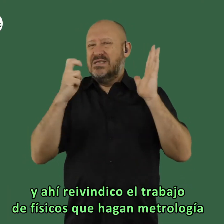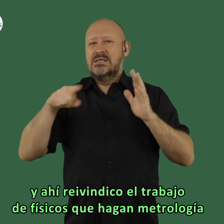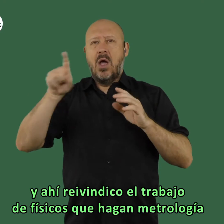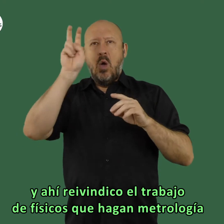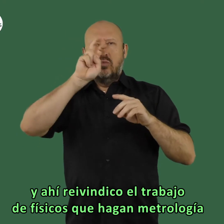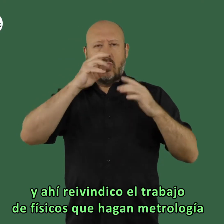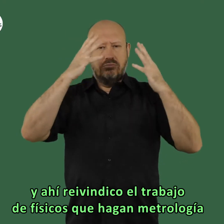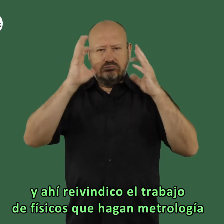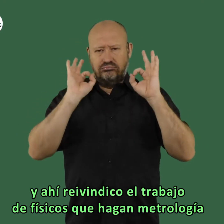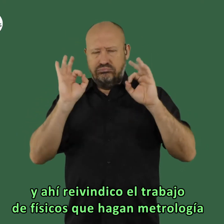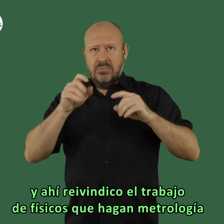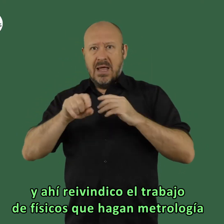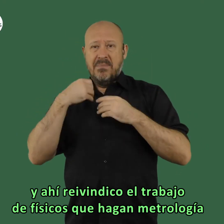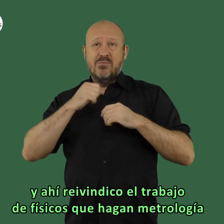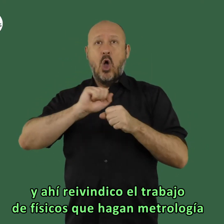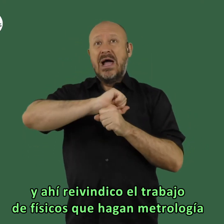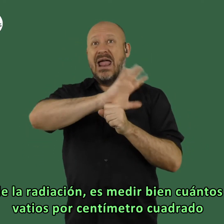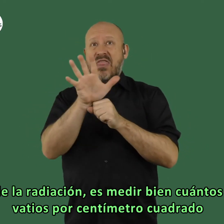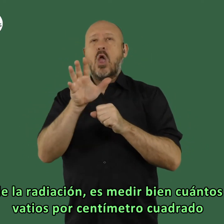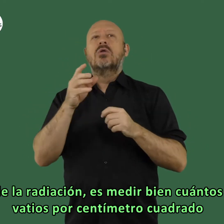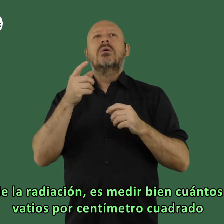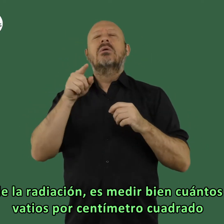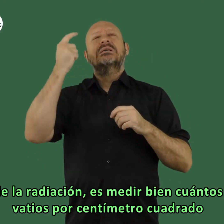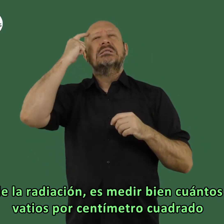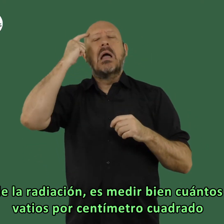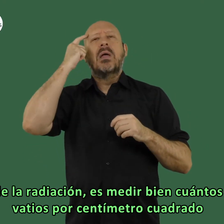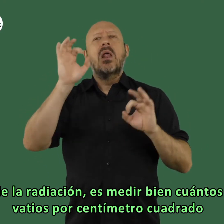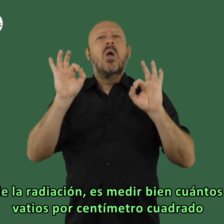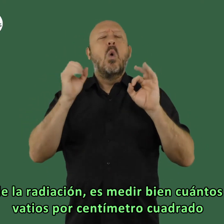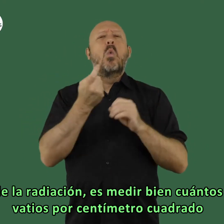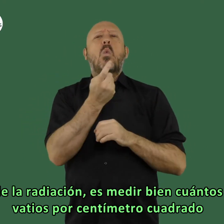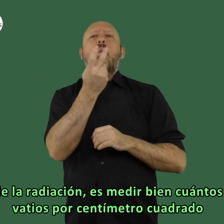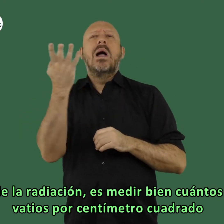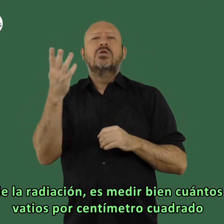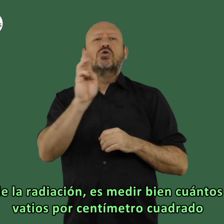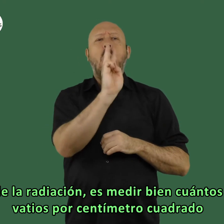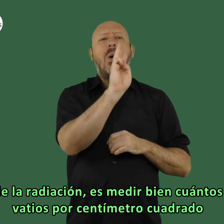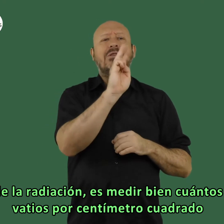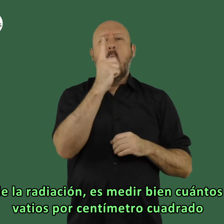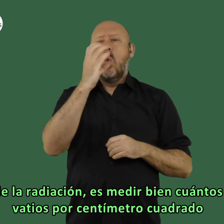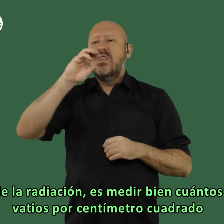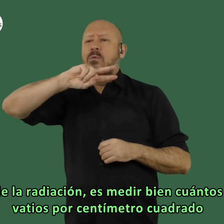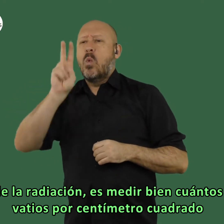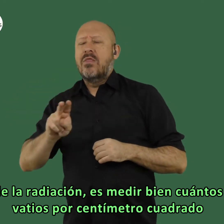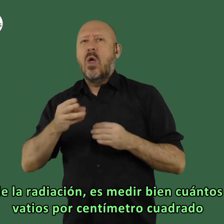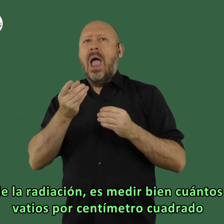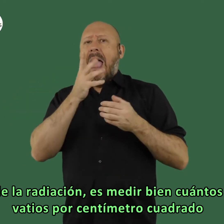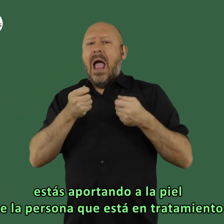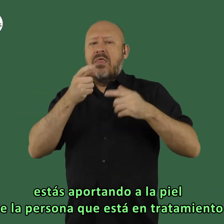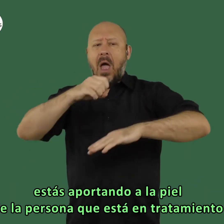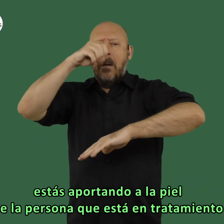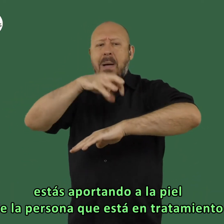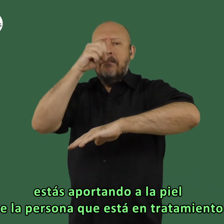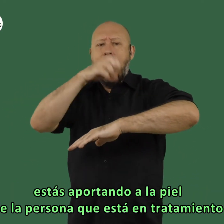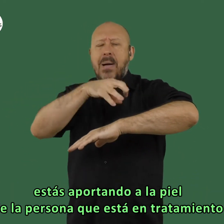físicos que hagan metrología de la radiación es medir bien cuántos cuántos vatios por centímetro cuadrado estás